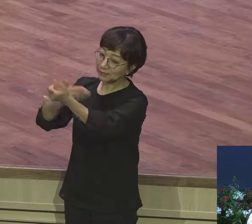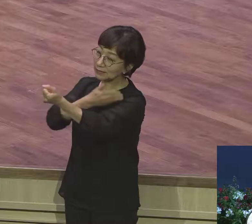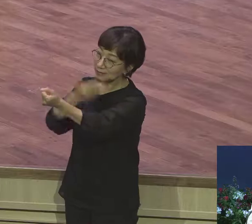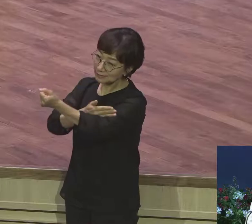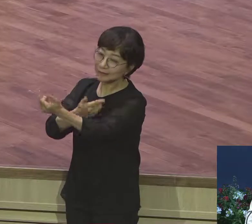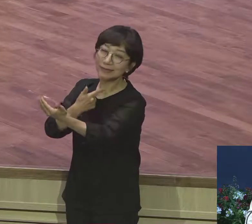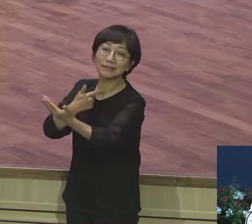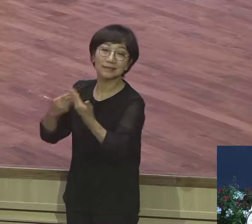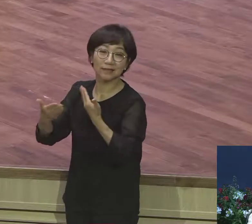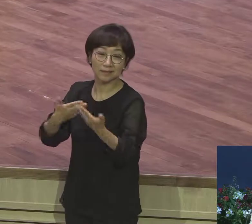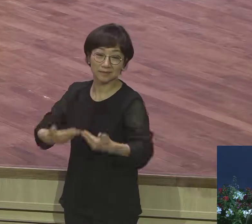다르지요